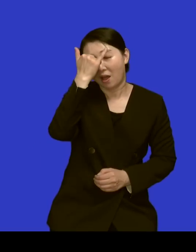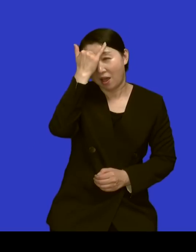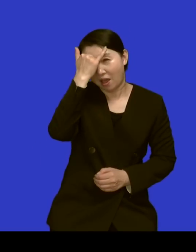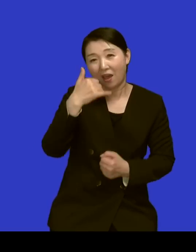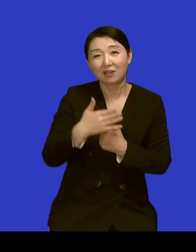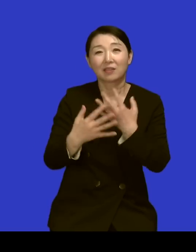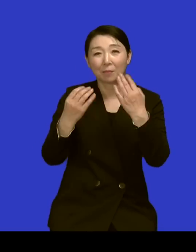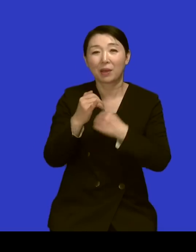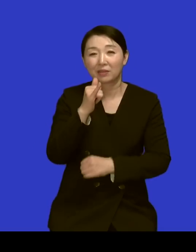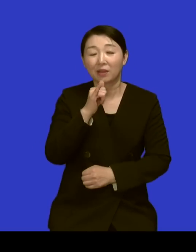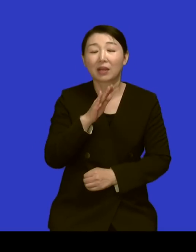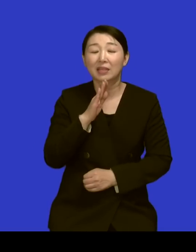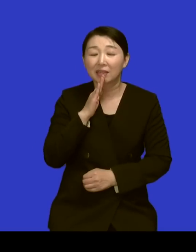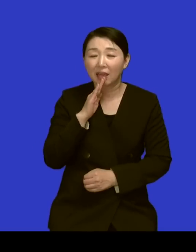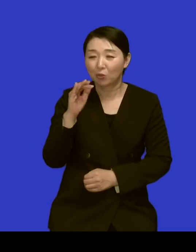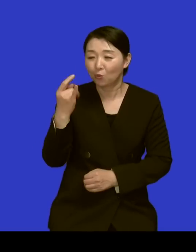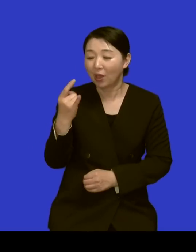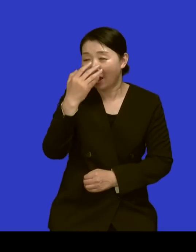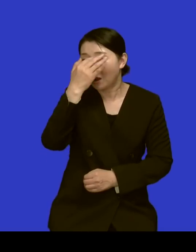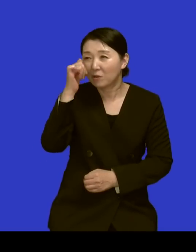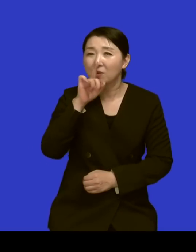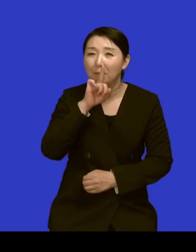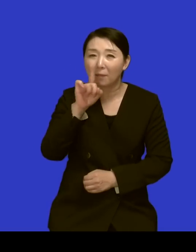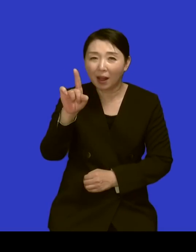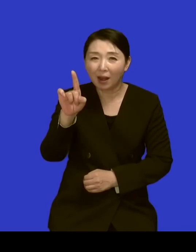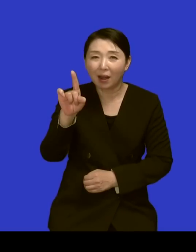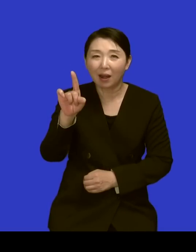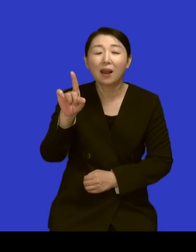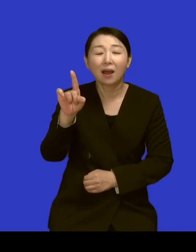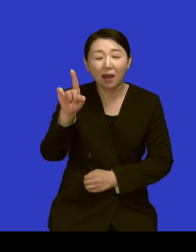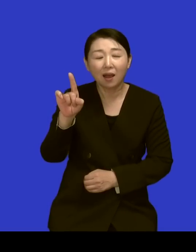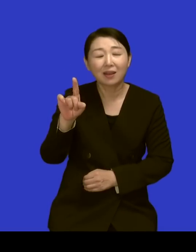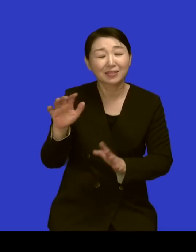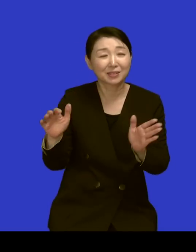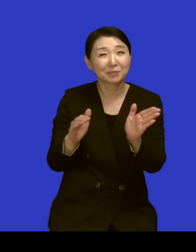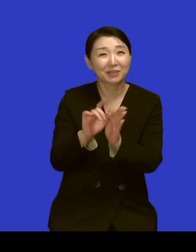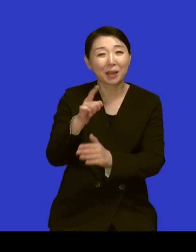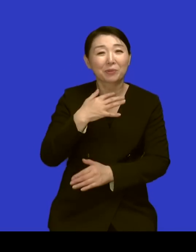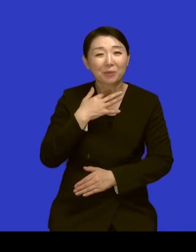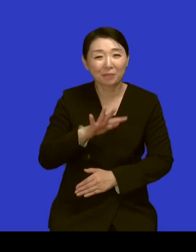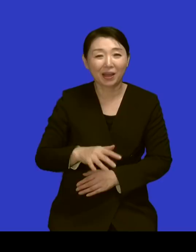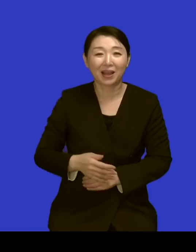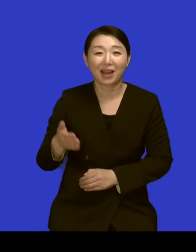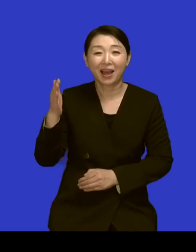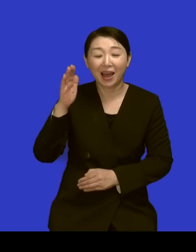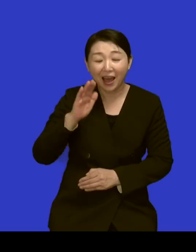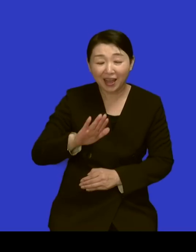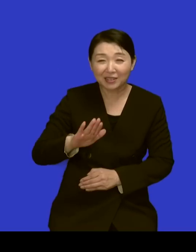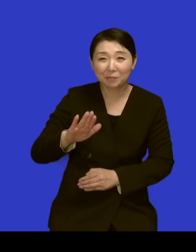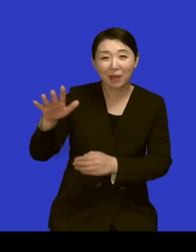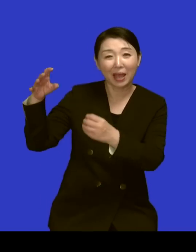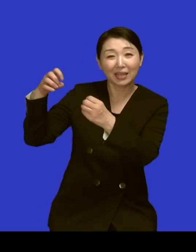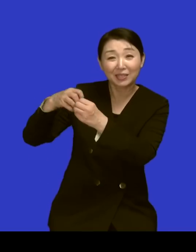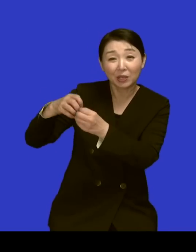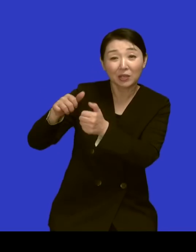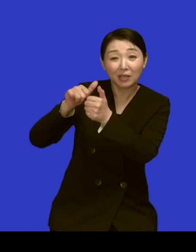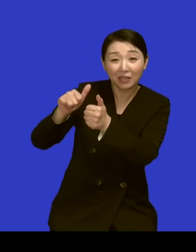번도 한 적이 없는데요 네 약간 전설 따라 삼천리 같아요 네 네 전설 따라 삼천리 아세요? 아니